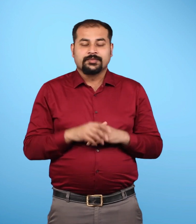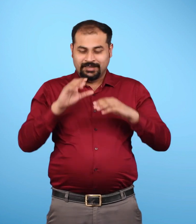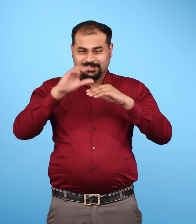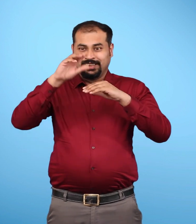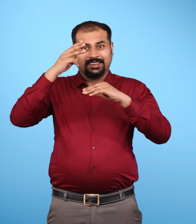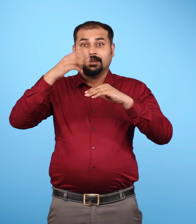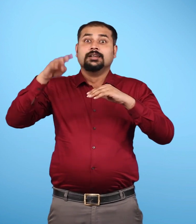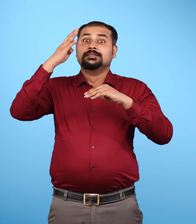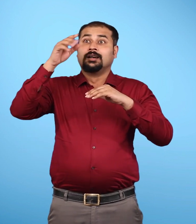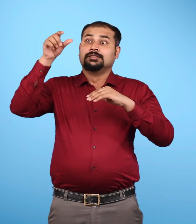आयन मंडल